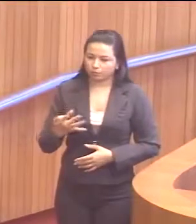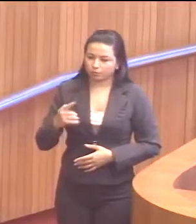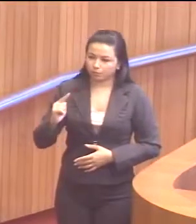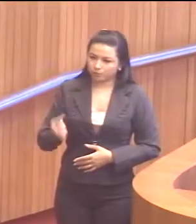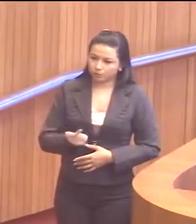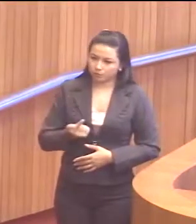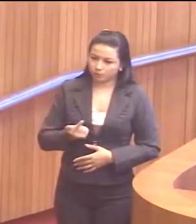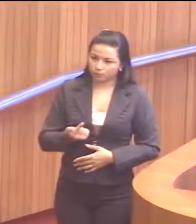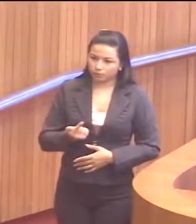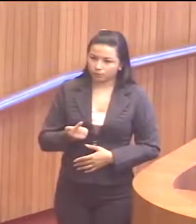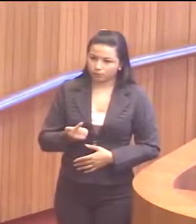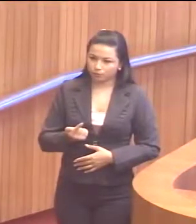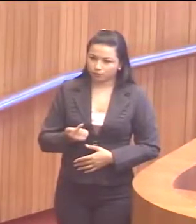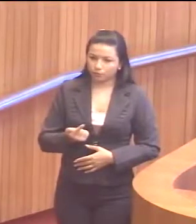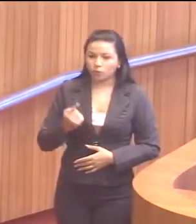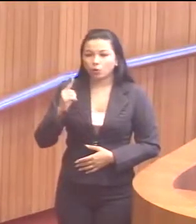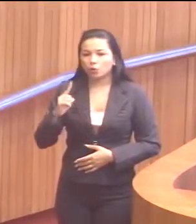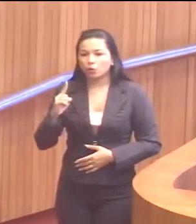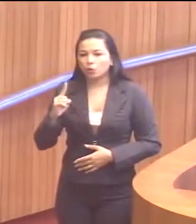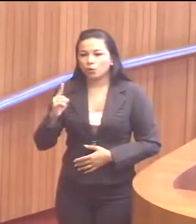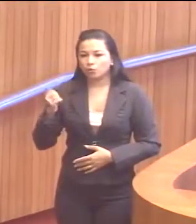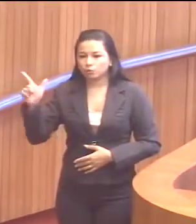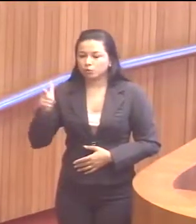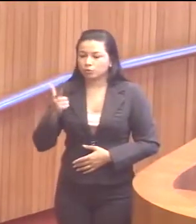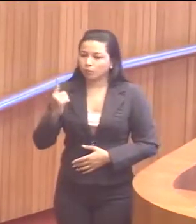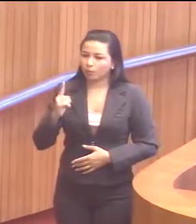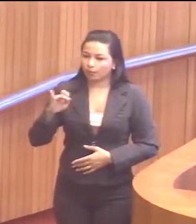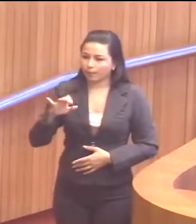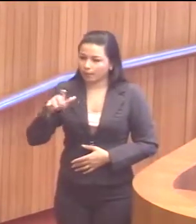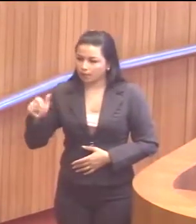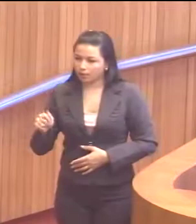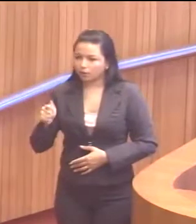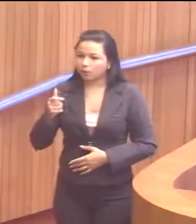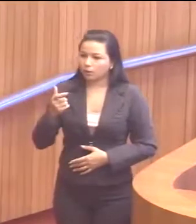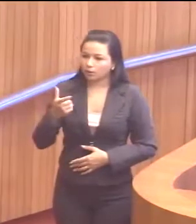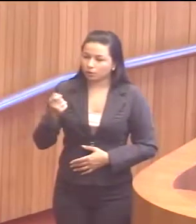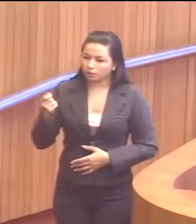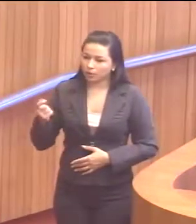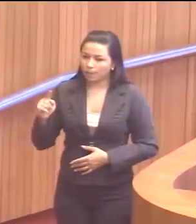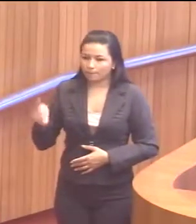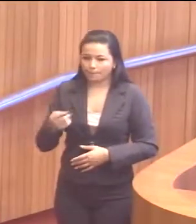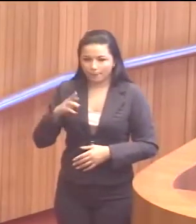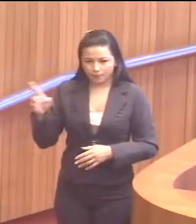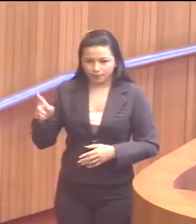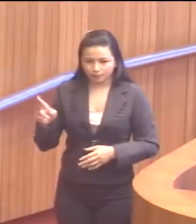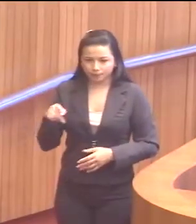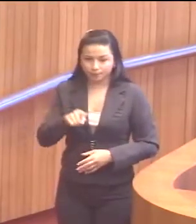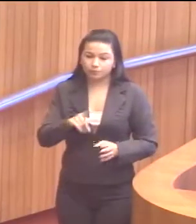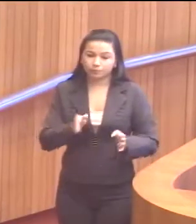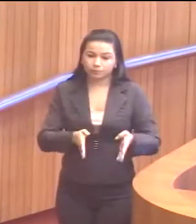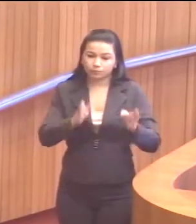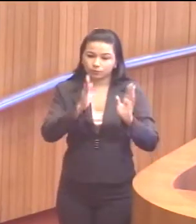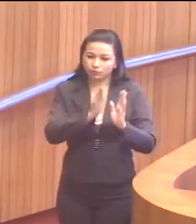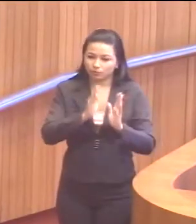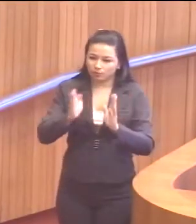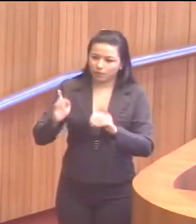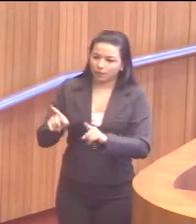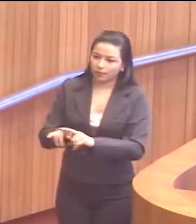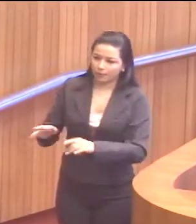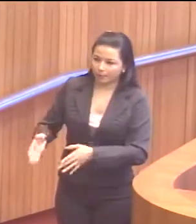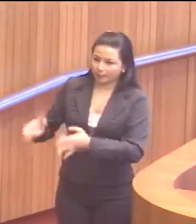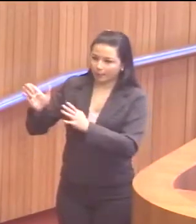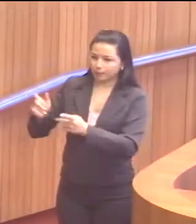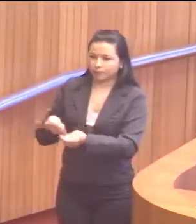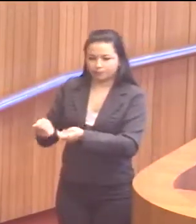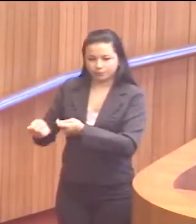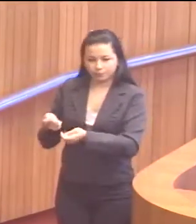e no valor de 1 milhão e 200 mil reais para a biblioteca e para o prédio administrativo,